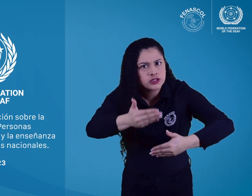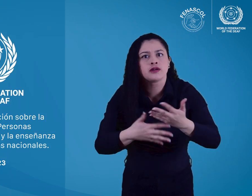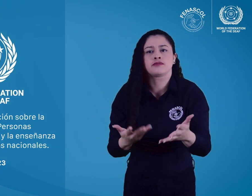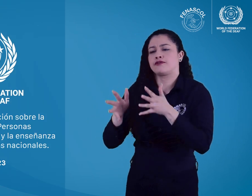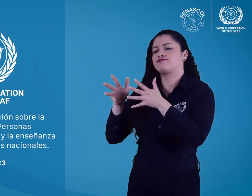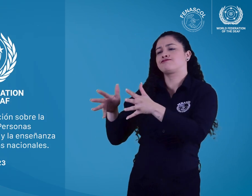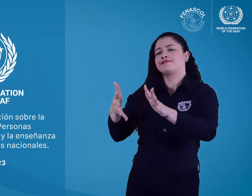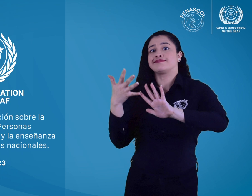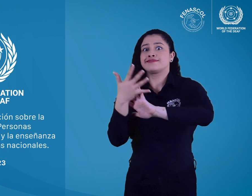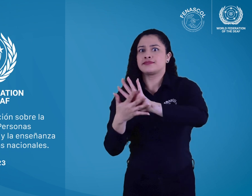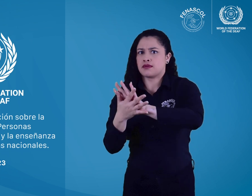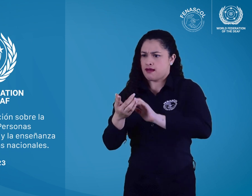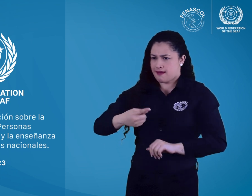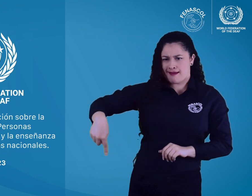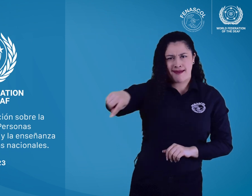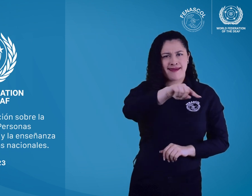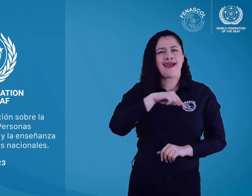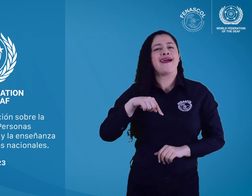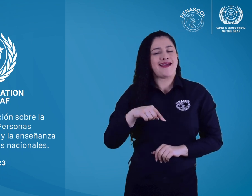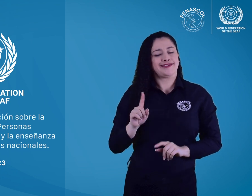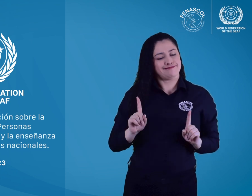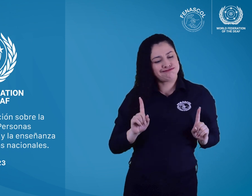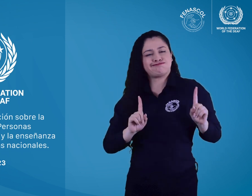de las lenguas de señas nacionales.